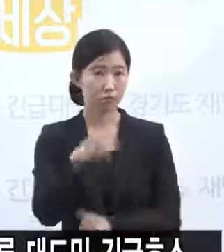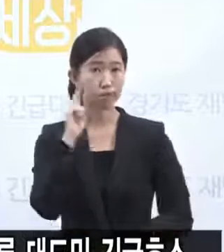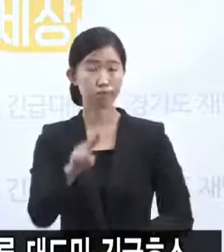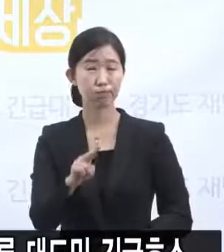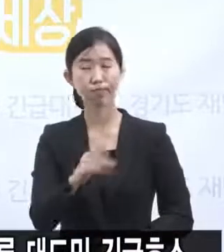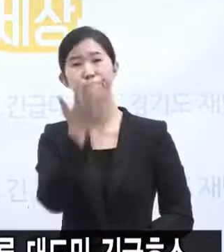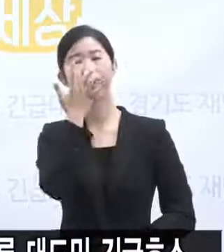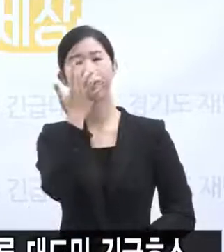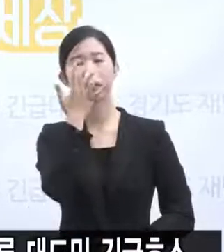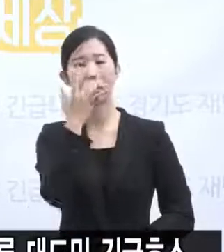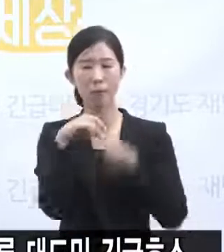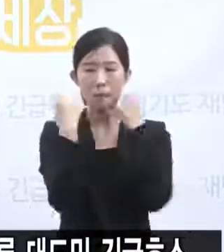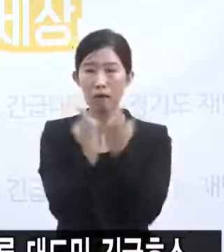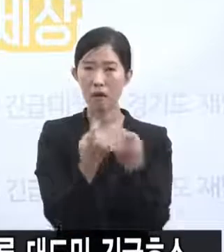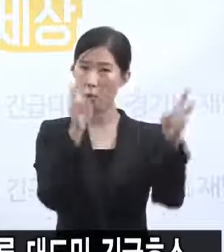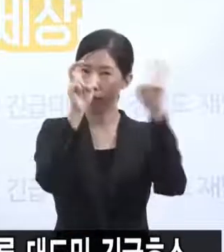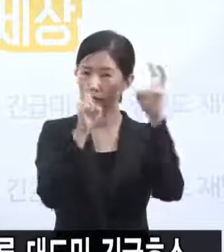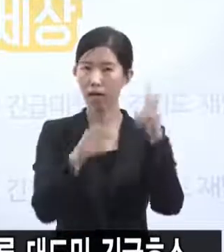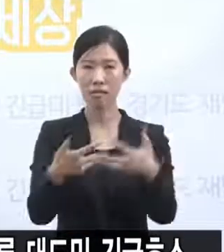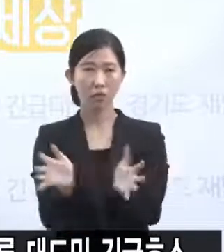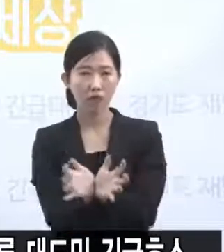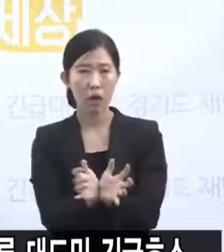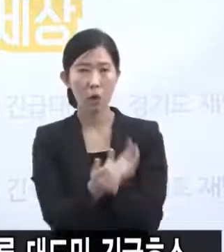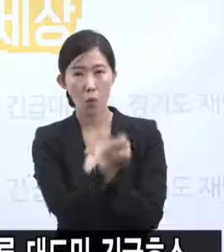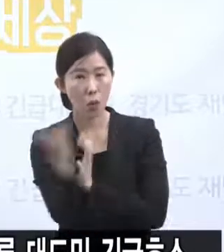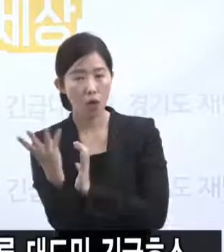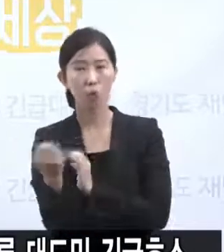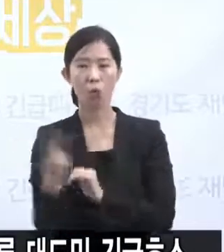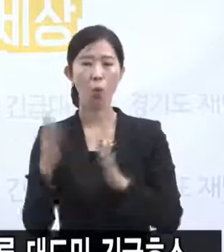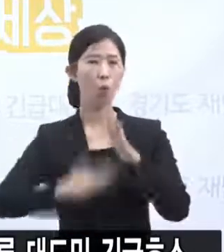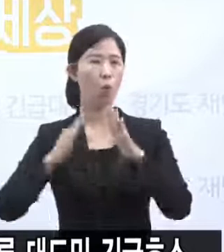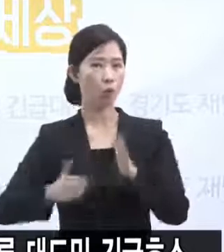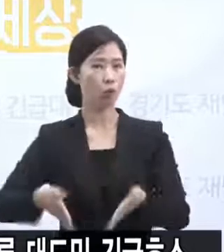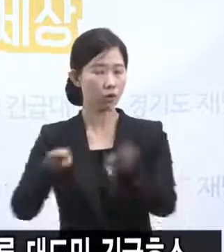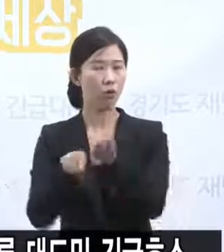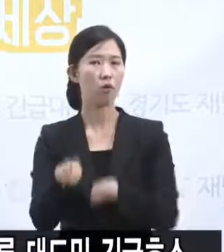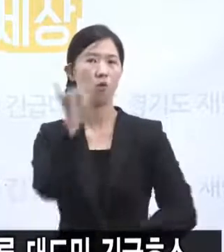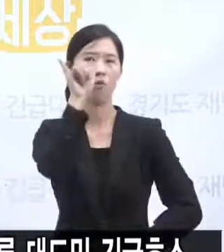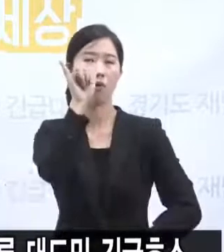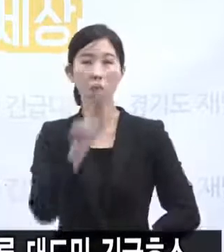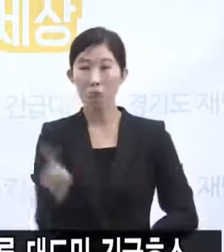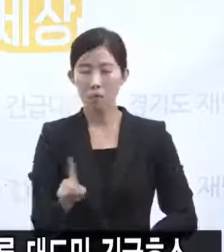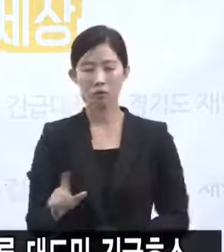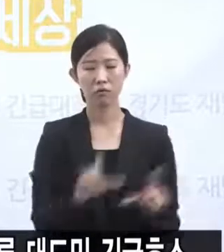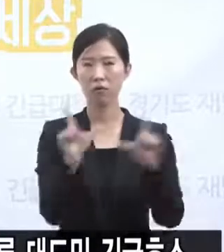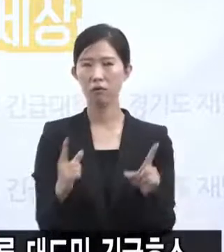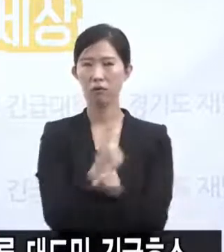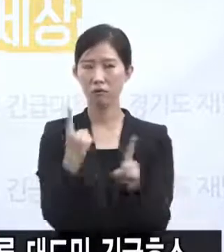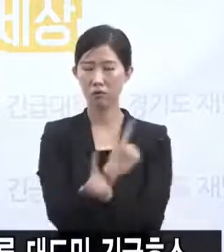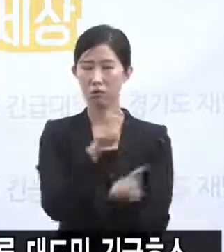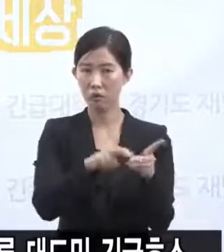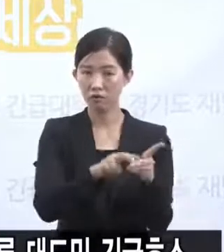민간기업이나 단체는 물론 심지어 공공기관조차도 생활치료시설 전환을 위한